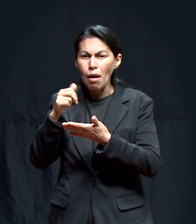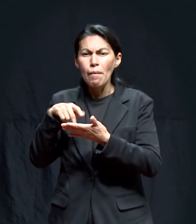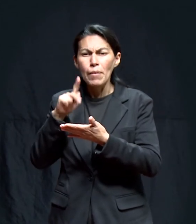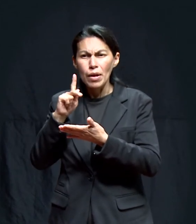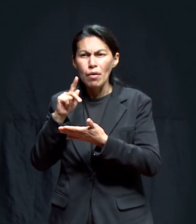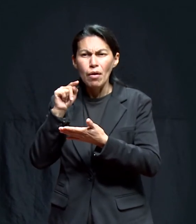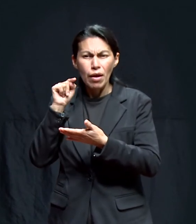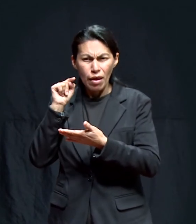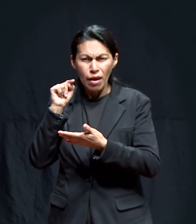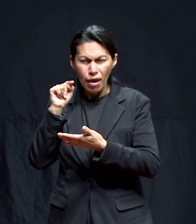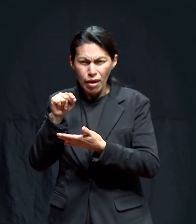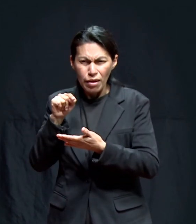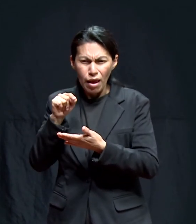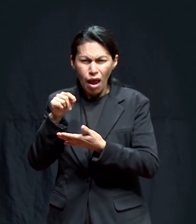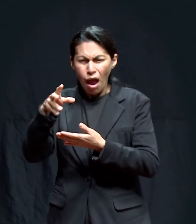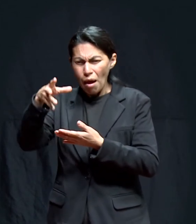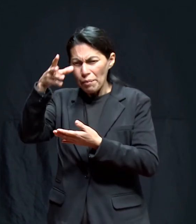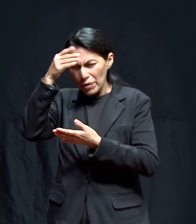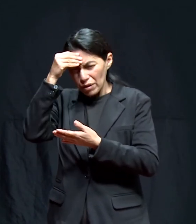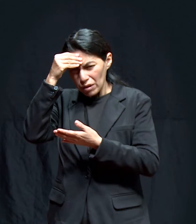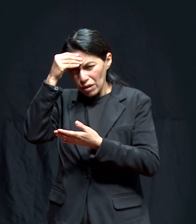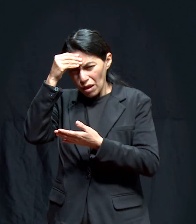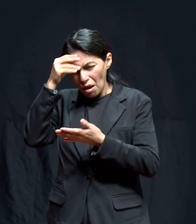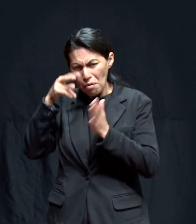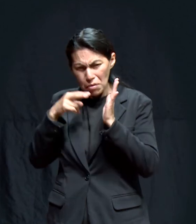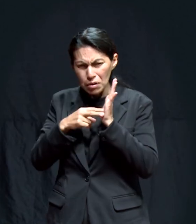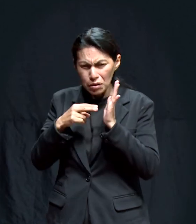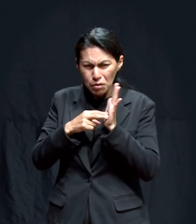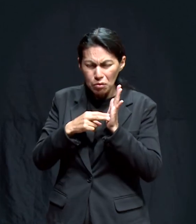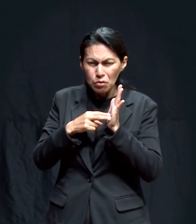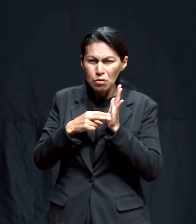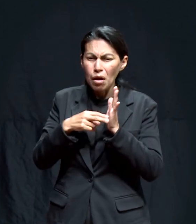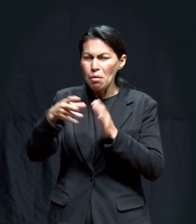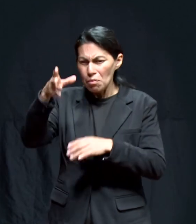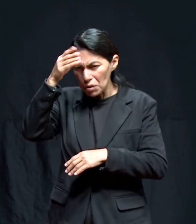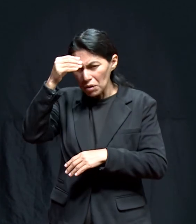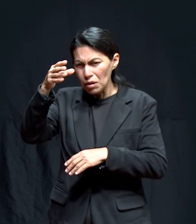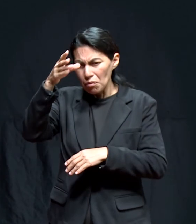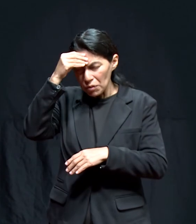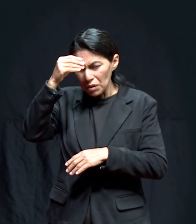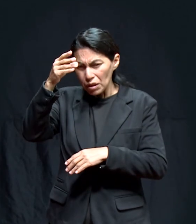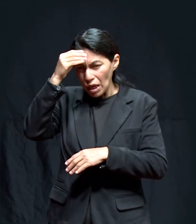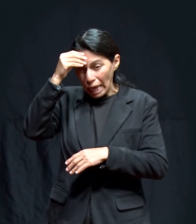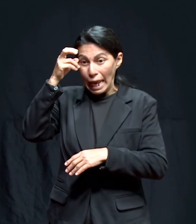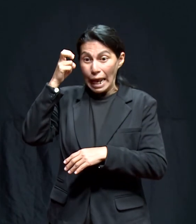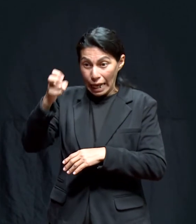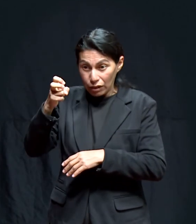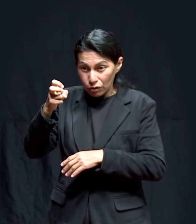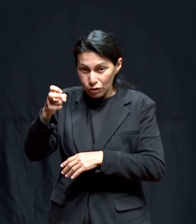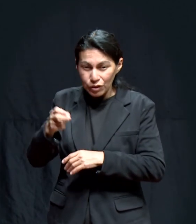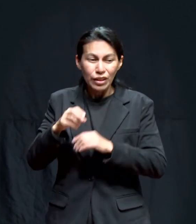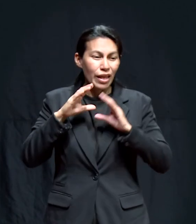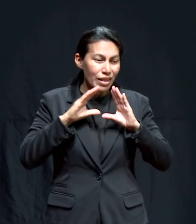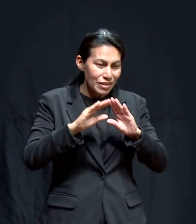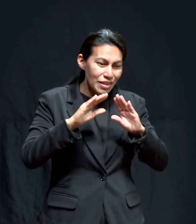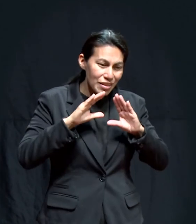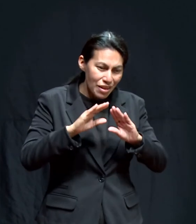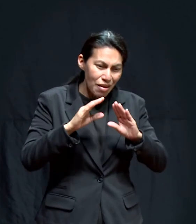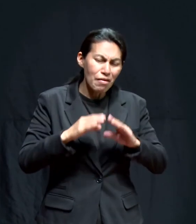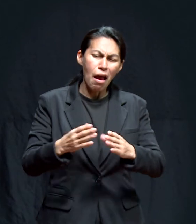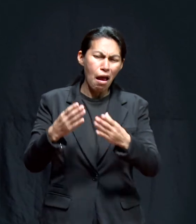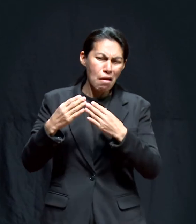Pero, fíjese que ella se aprendía porciones de la Biblia. Y esas porciones de la Biblia nos las enseñaba a nosotros.